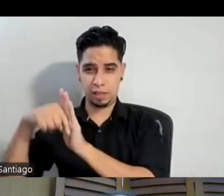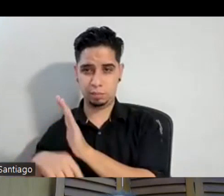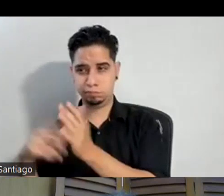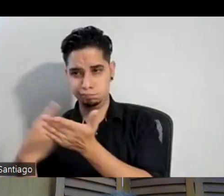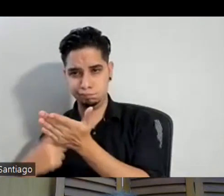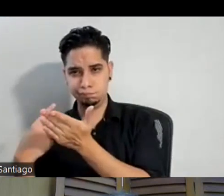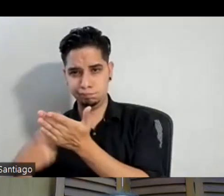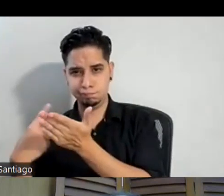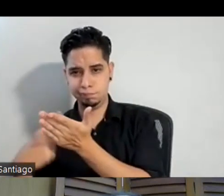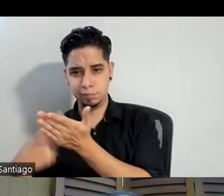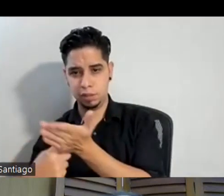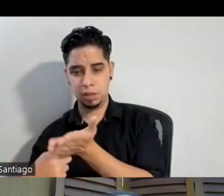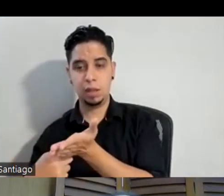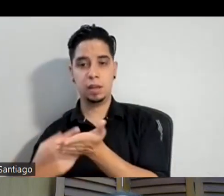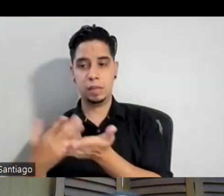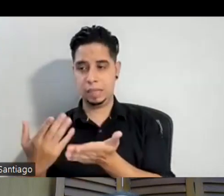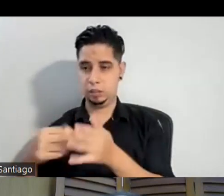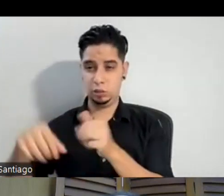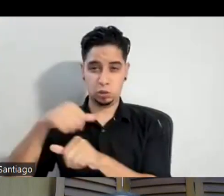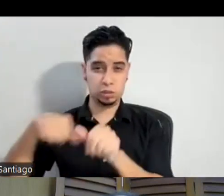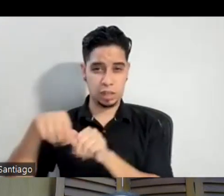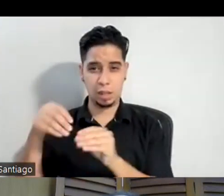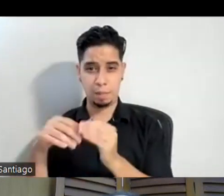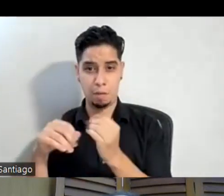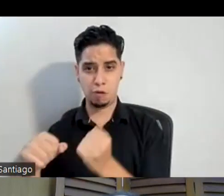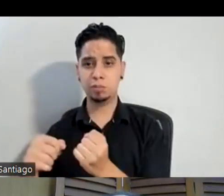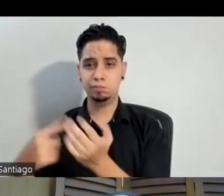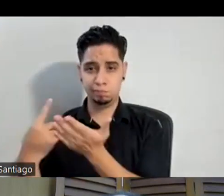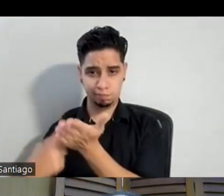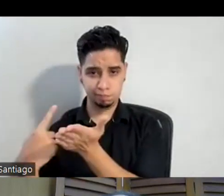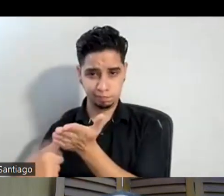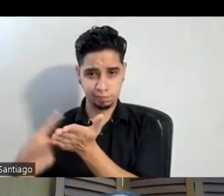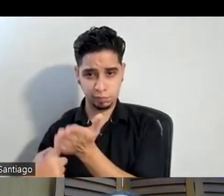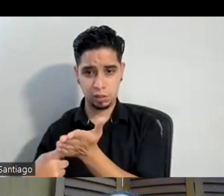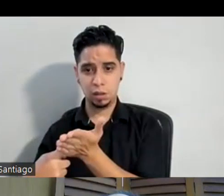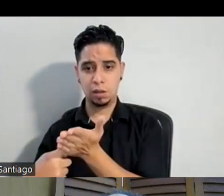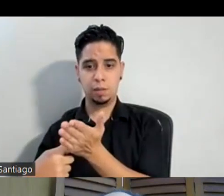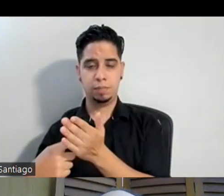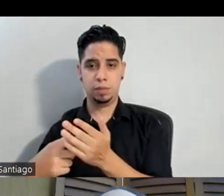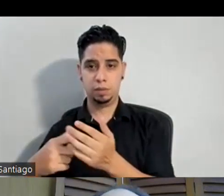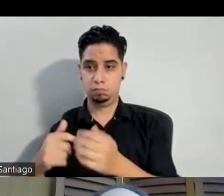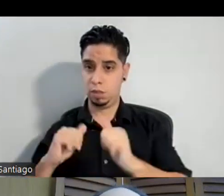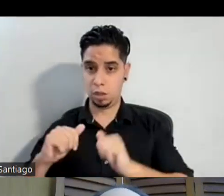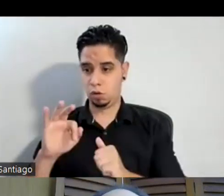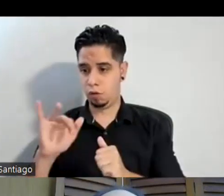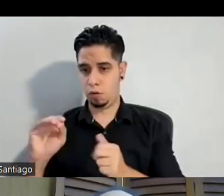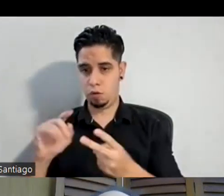y problemáticas sociales más fuertes que puedes trabajar lo que es el teatro foro que puedes trabajar lo que es el teatro de lo oprimido con ellos